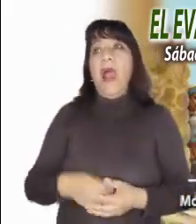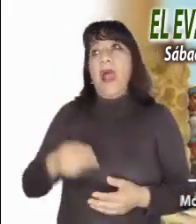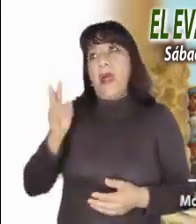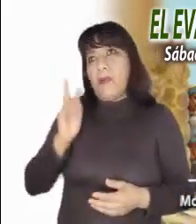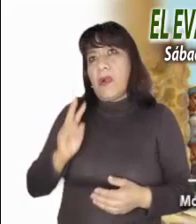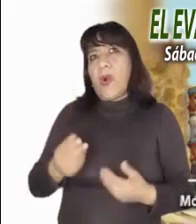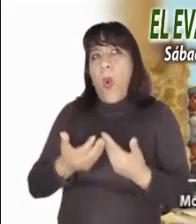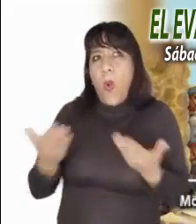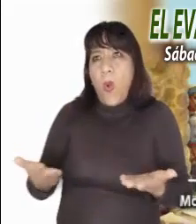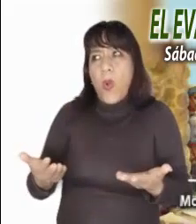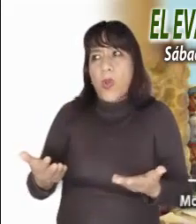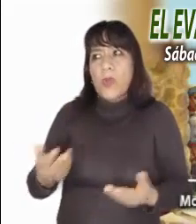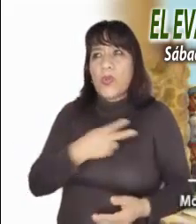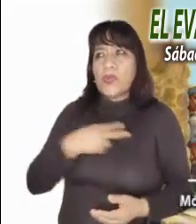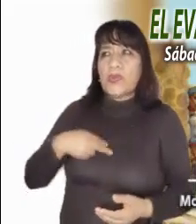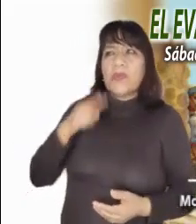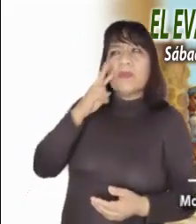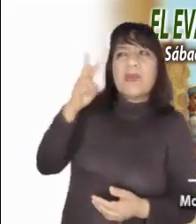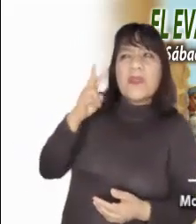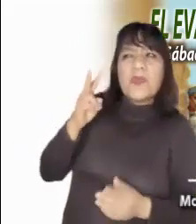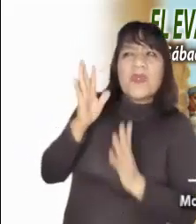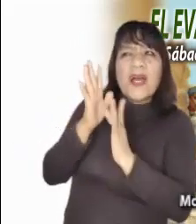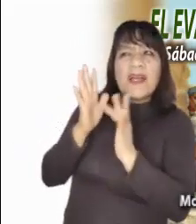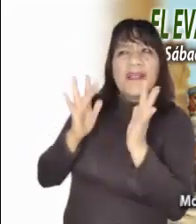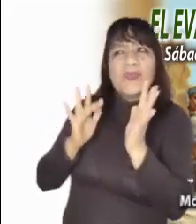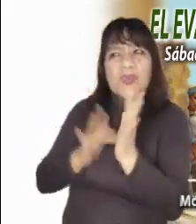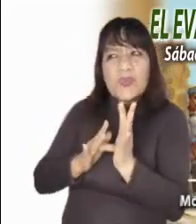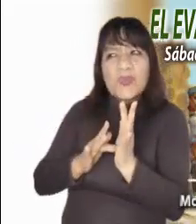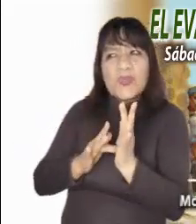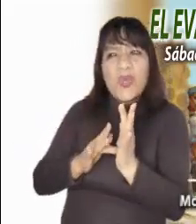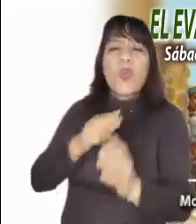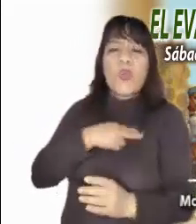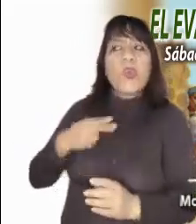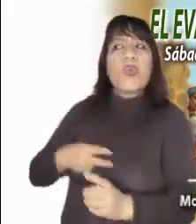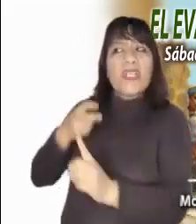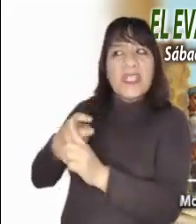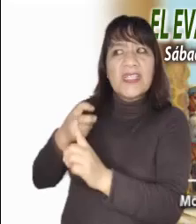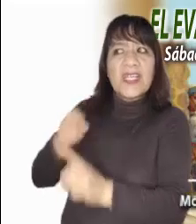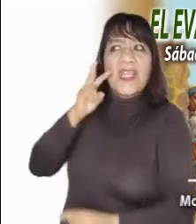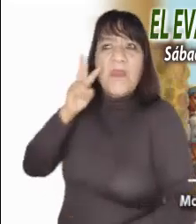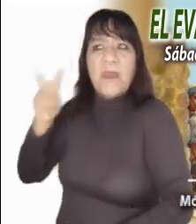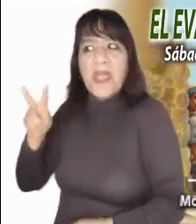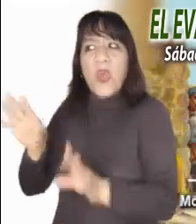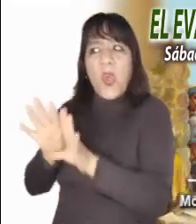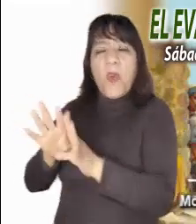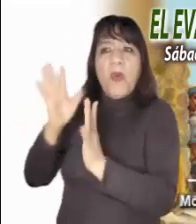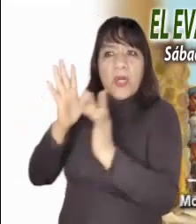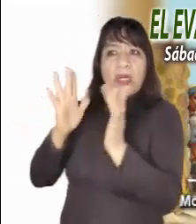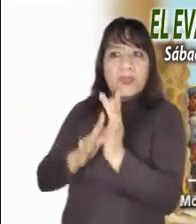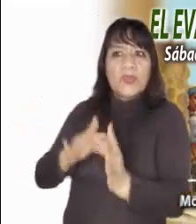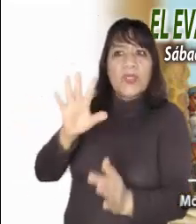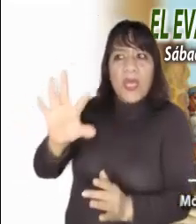Jesús sería fuertemente criticado cuando nos manifestara sus predilecciones por las personas que son